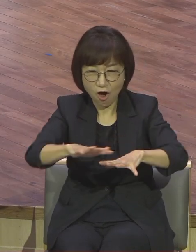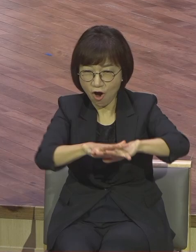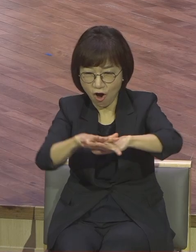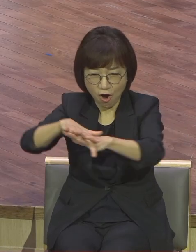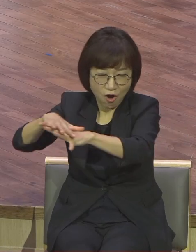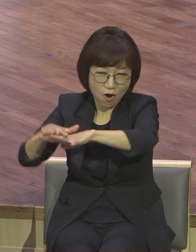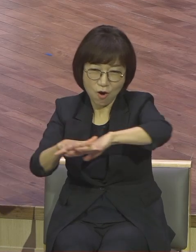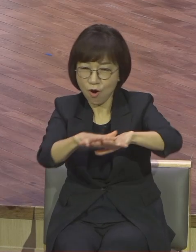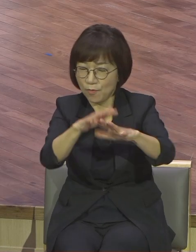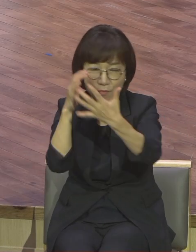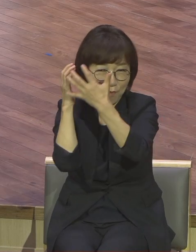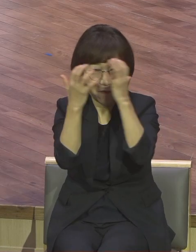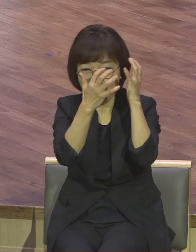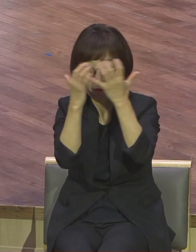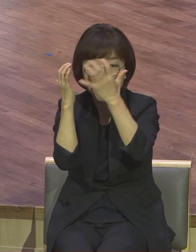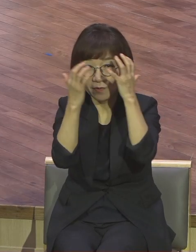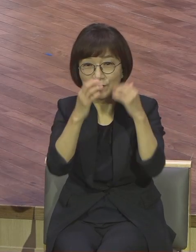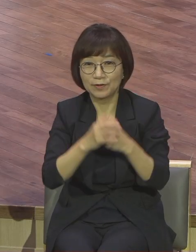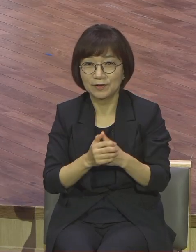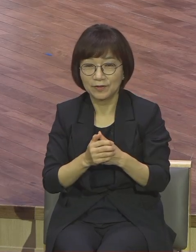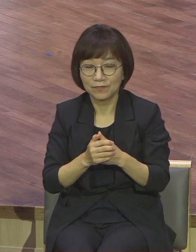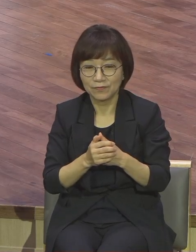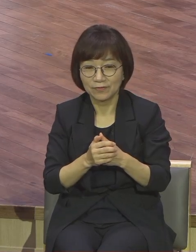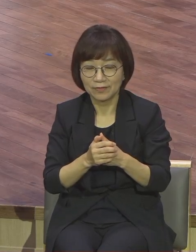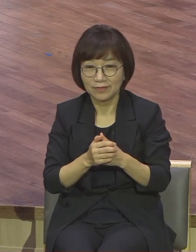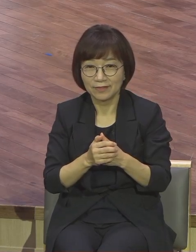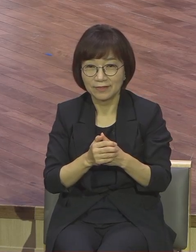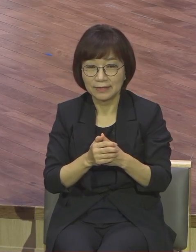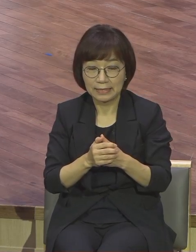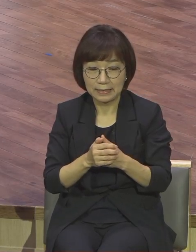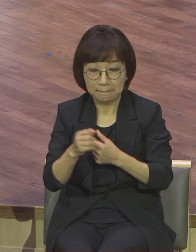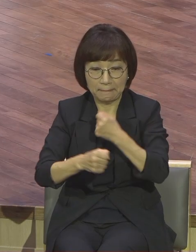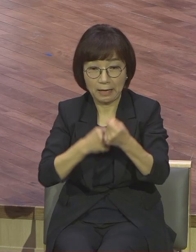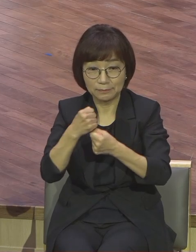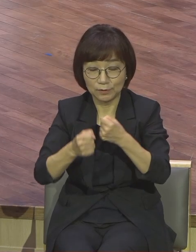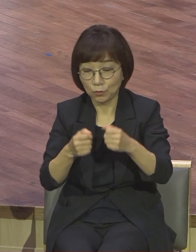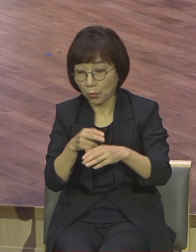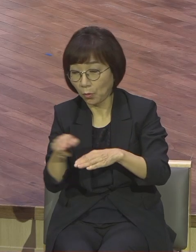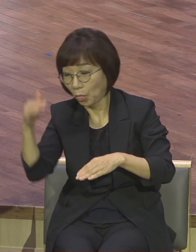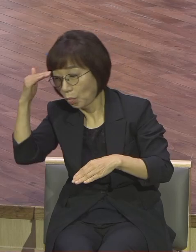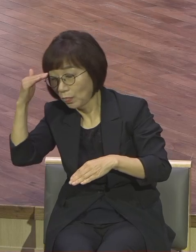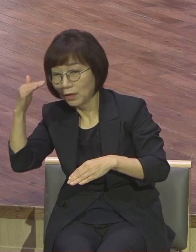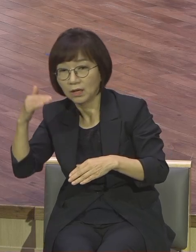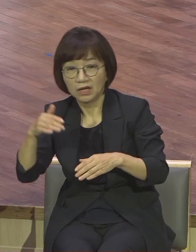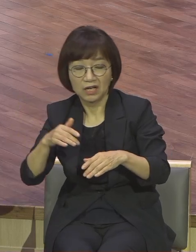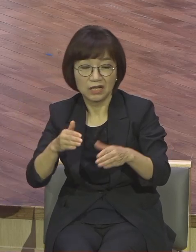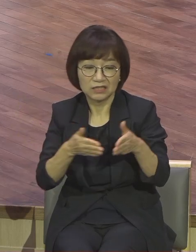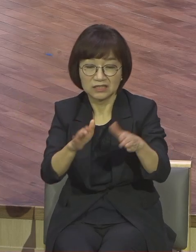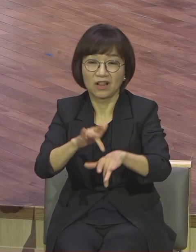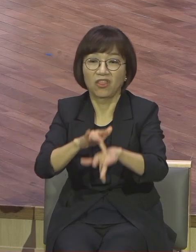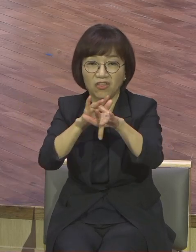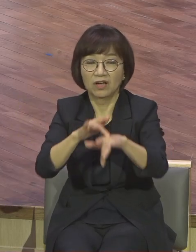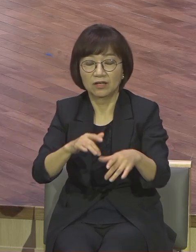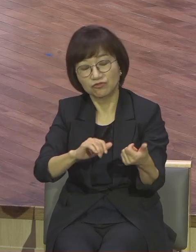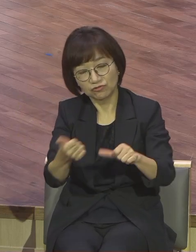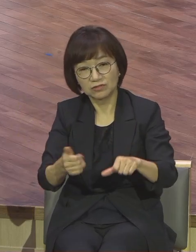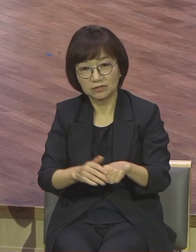가이드 잘 따라 안 가면 죽어요 길을 몰라서 카타콤 벽면에 보면 물고기 모양이